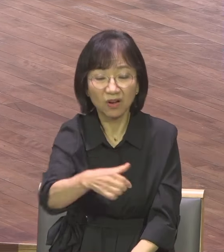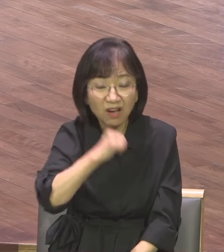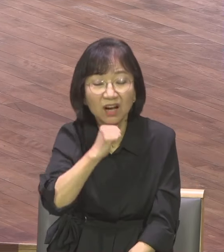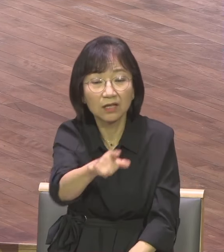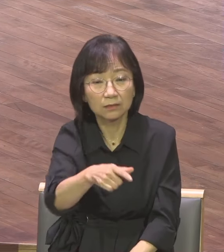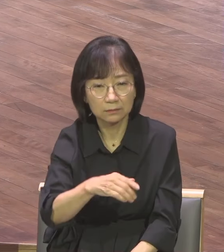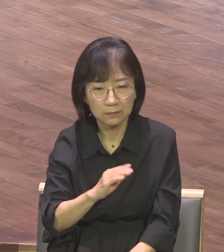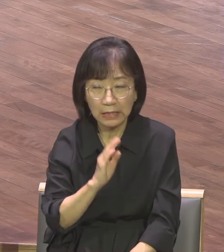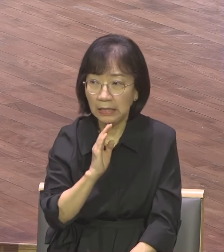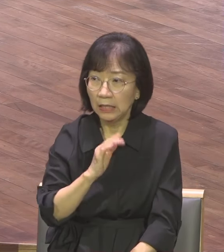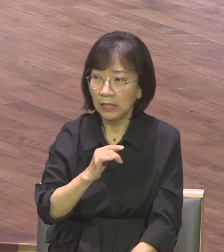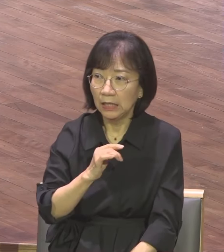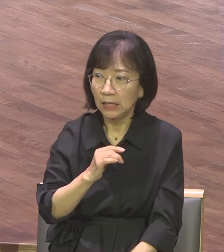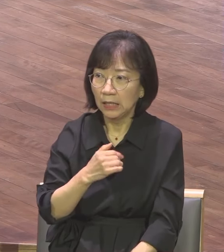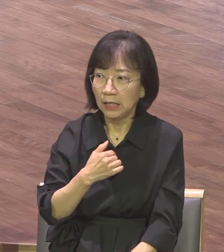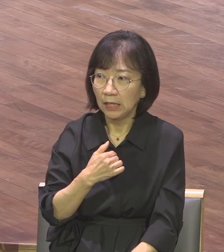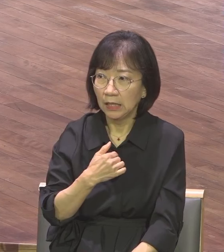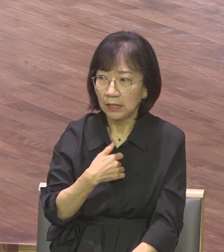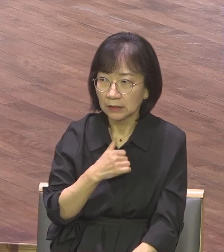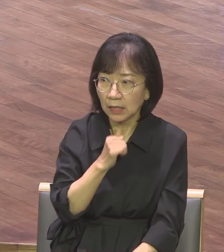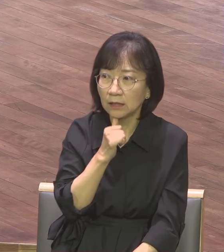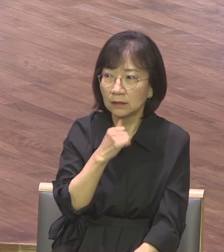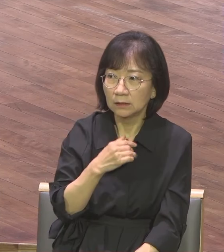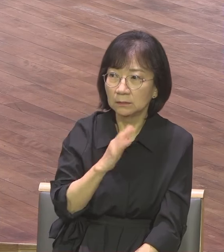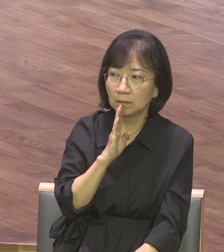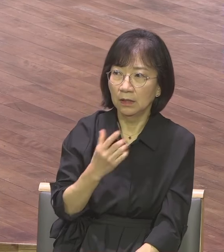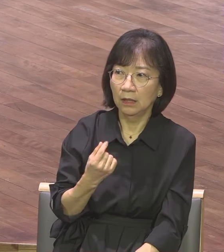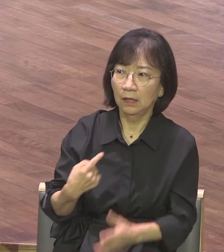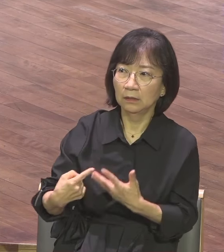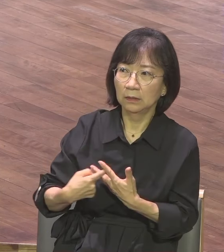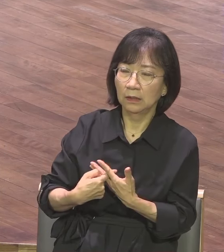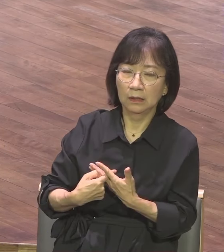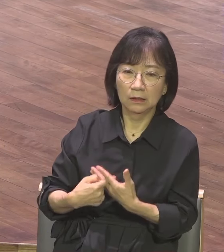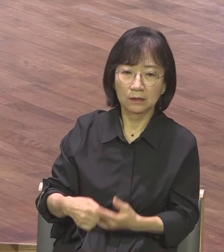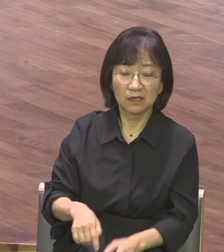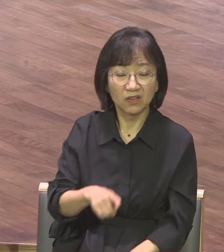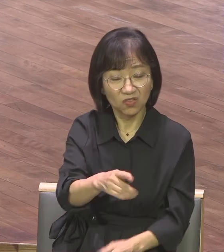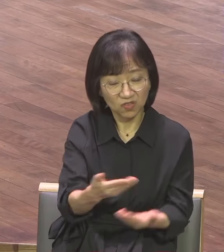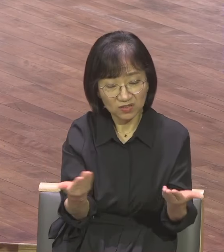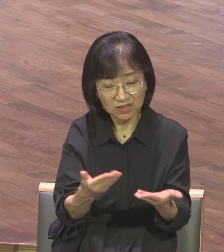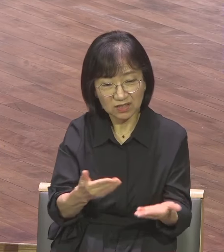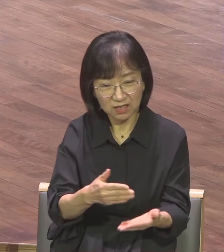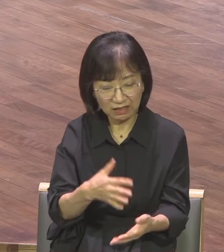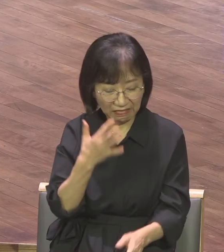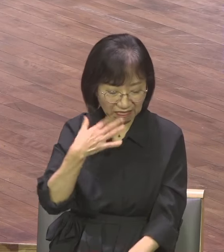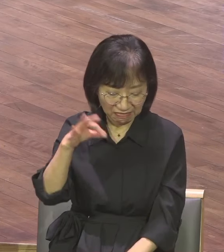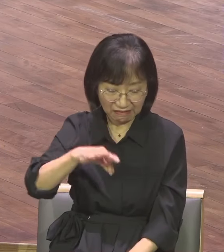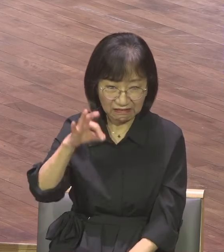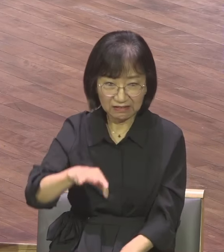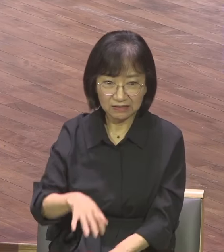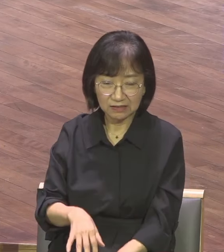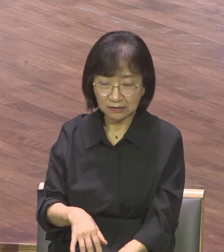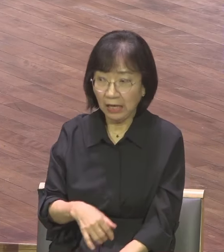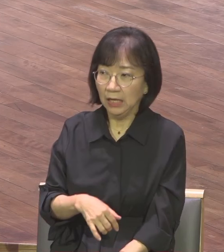너 직장 제대로 없잖아 맞는 얘기 너 제대로 공부 안 되잖아